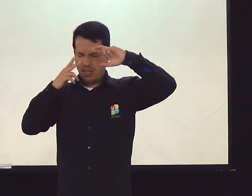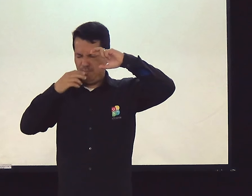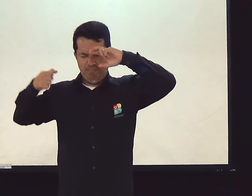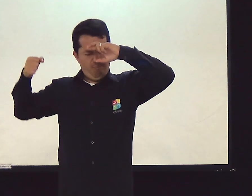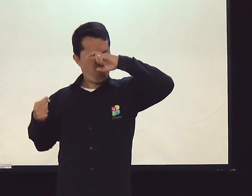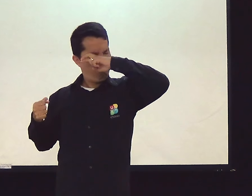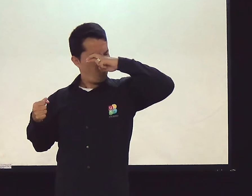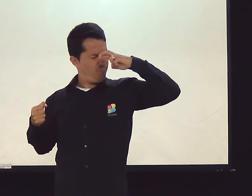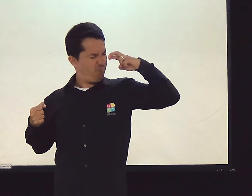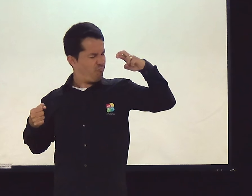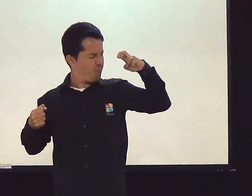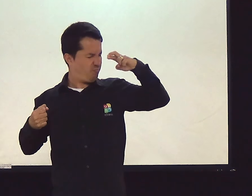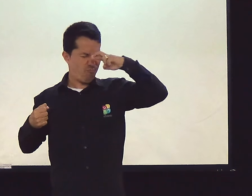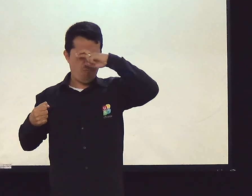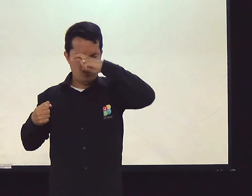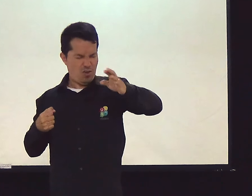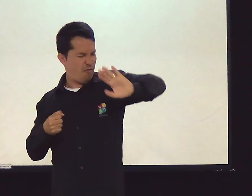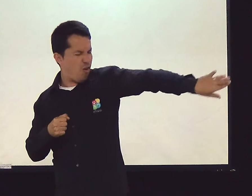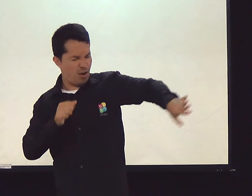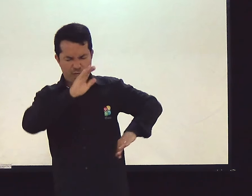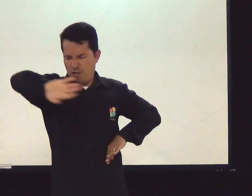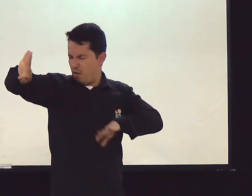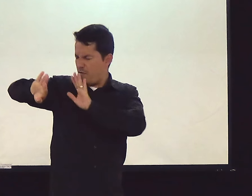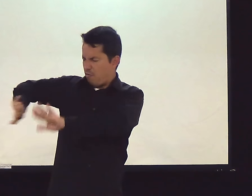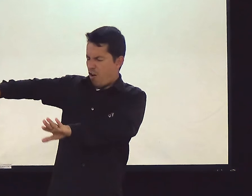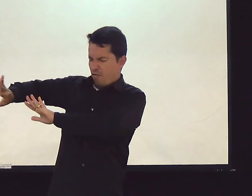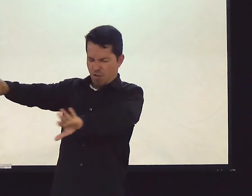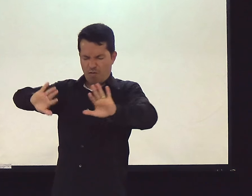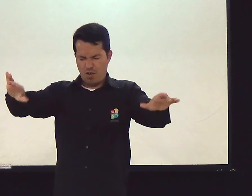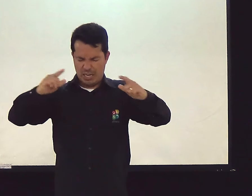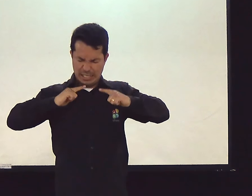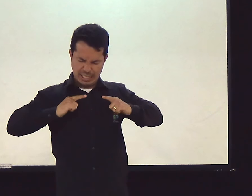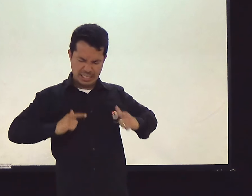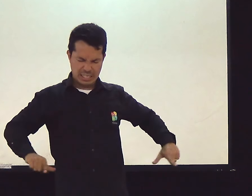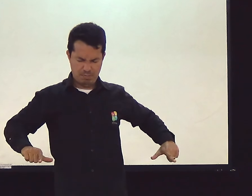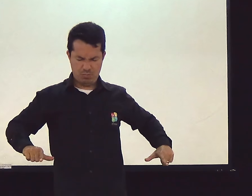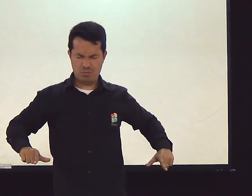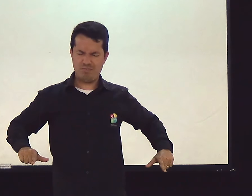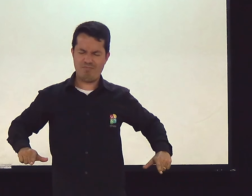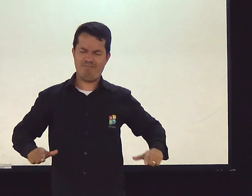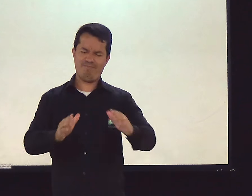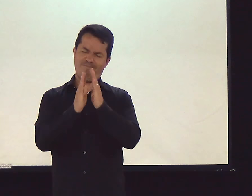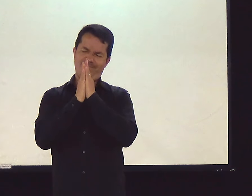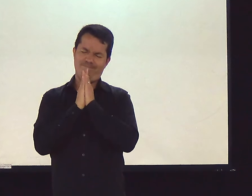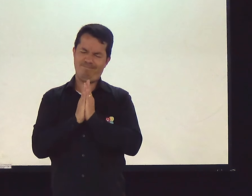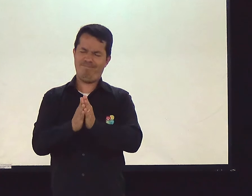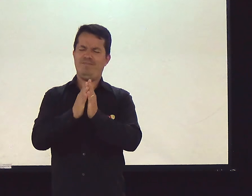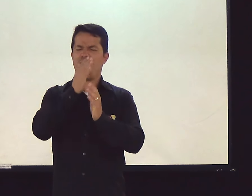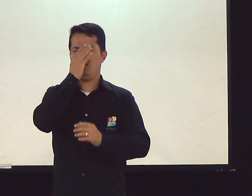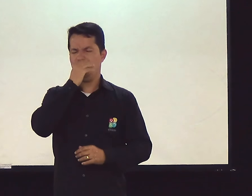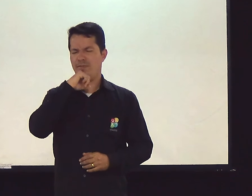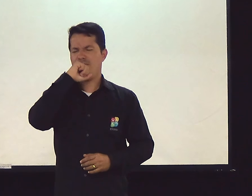tiro no pecado. Sabe? Nas coisas que nos incomodam. Nos afastar dessas coisas. Por favor, Pai.